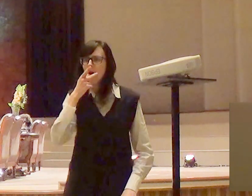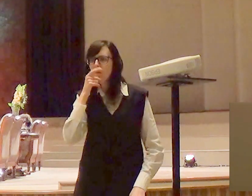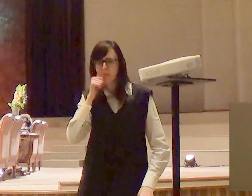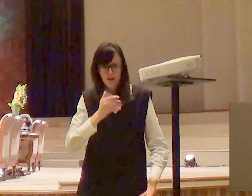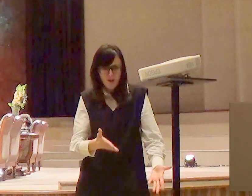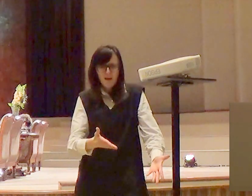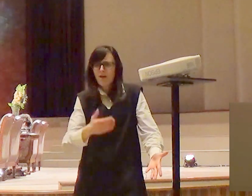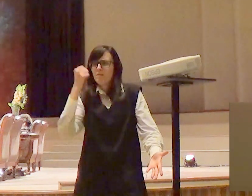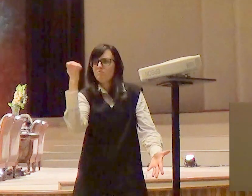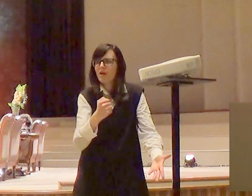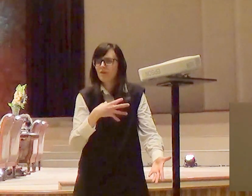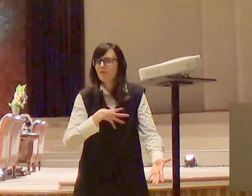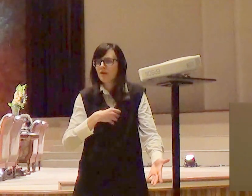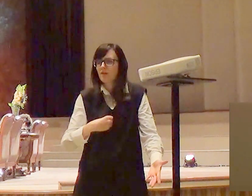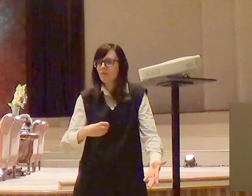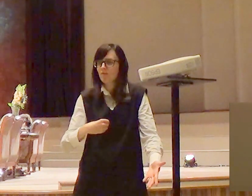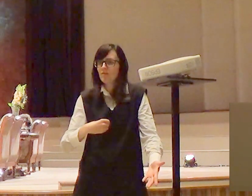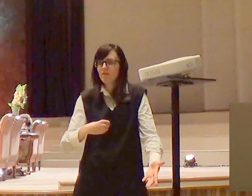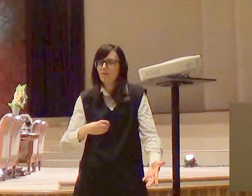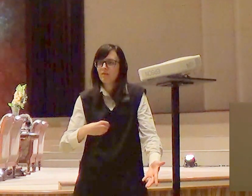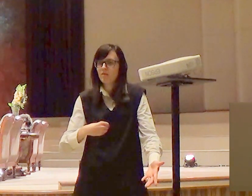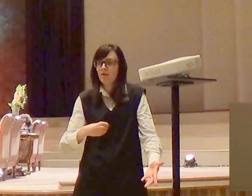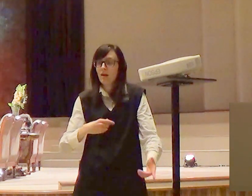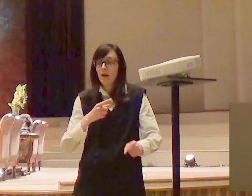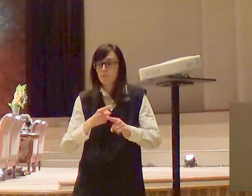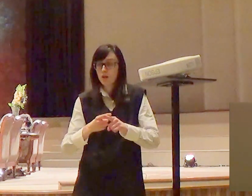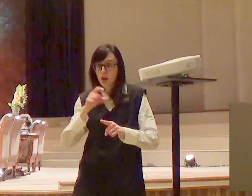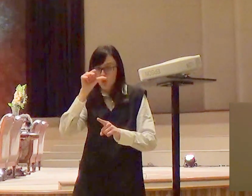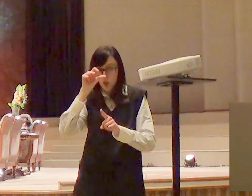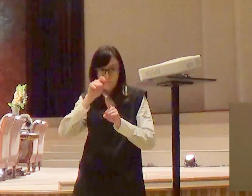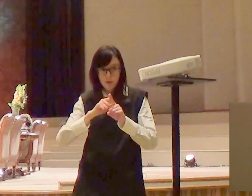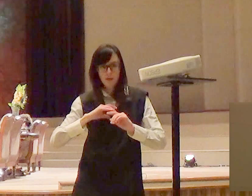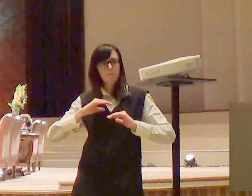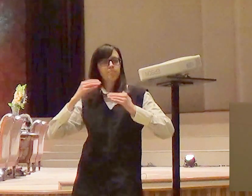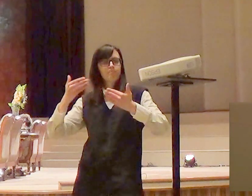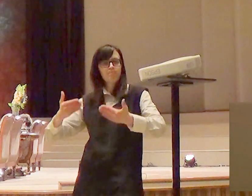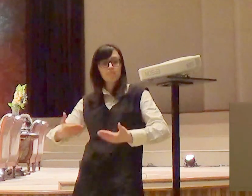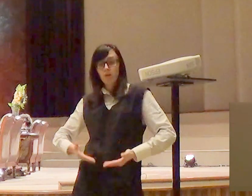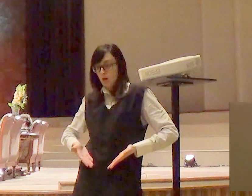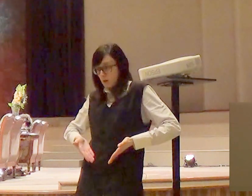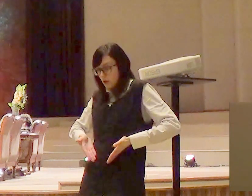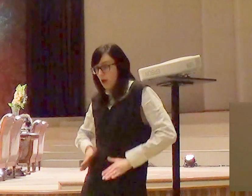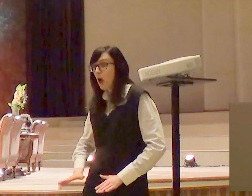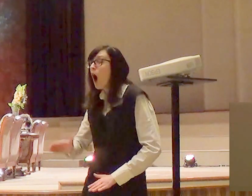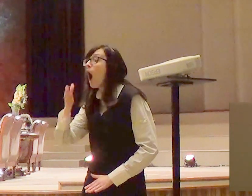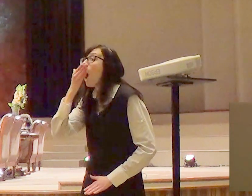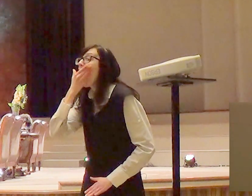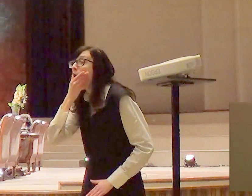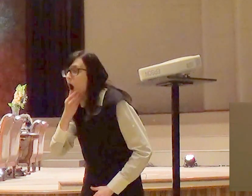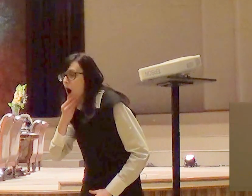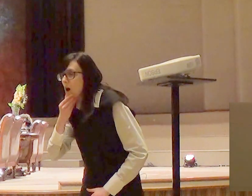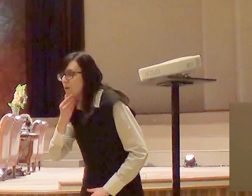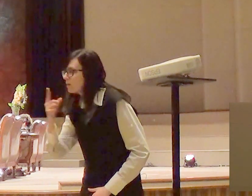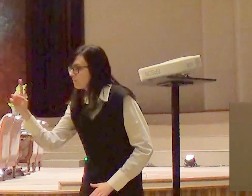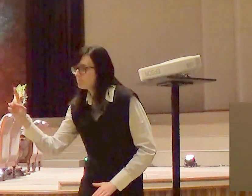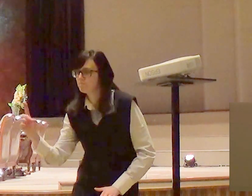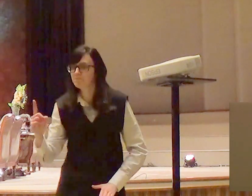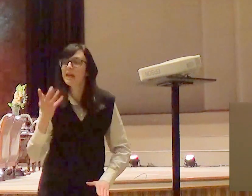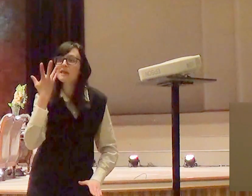depois de nove meses de gravidez quando nascia um filho homem a parteira ia lá e torcia o pescocinho daquela criança